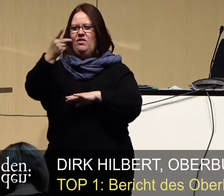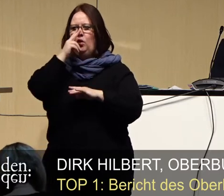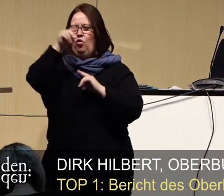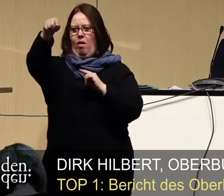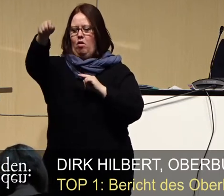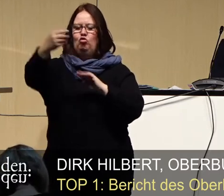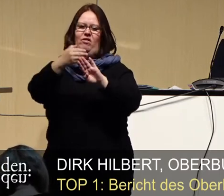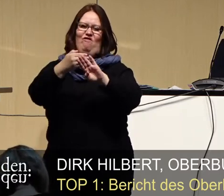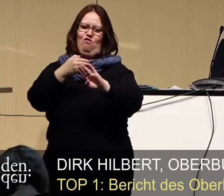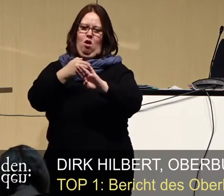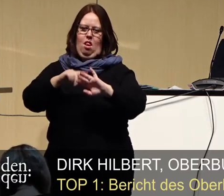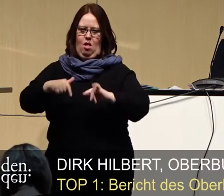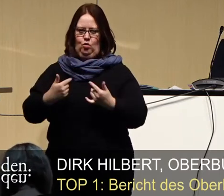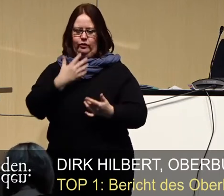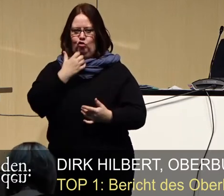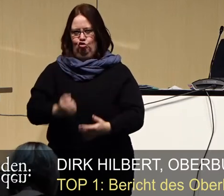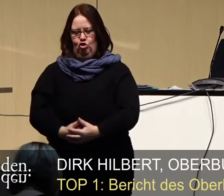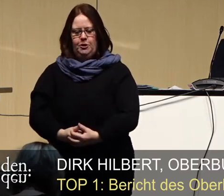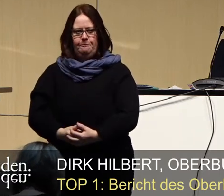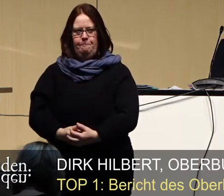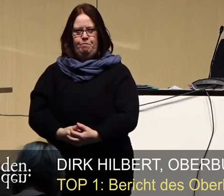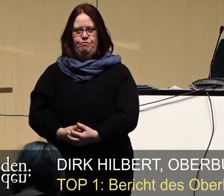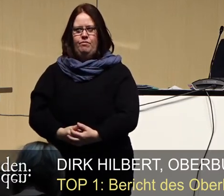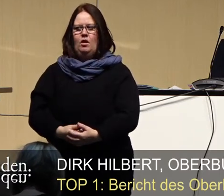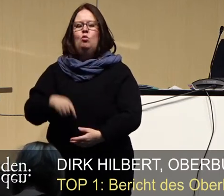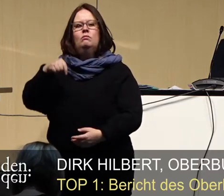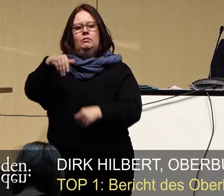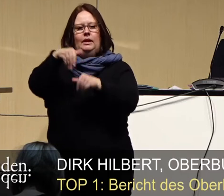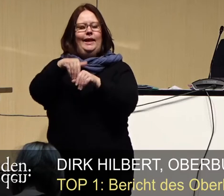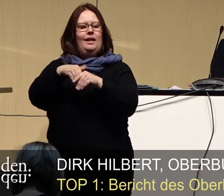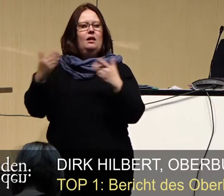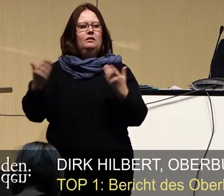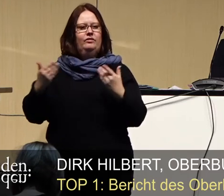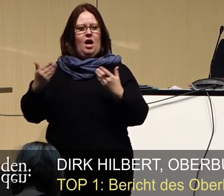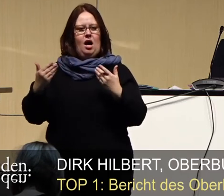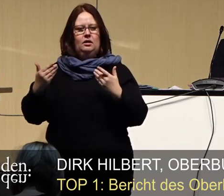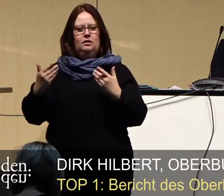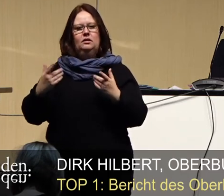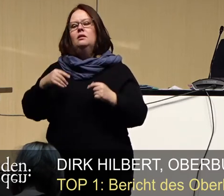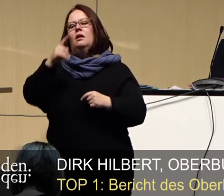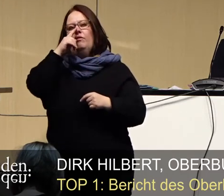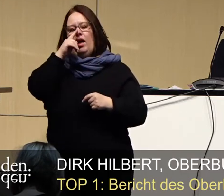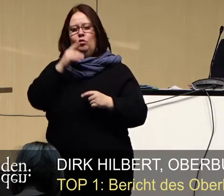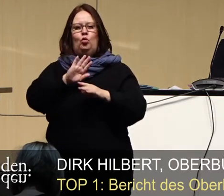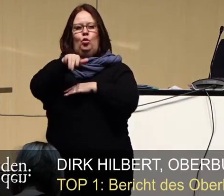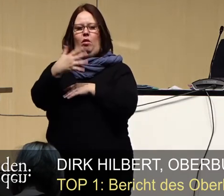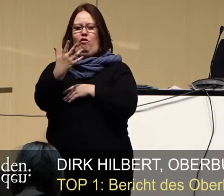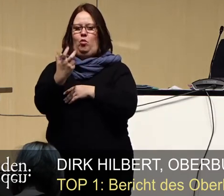wäre, in Kraft zu setzen. Und in dieser ist vorgesehen, ab einer Inzidenz von 35